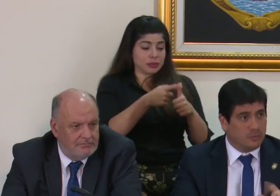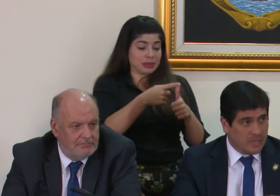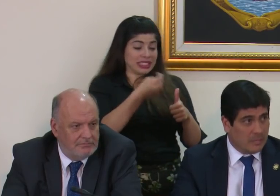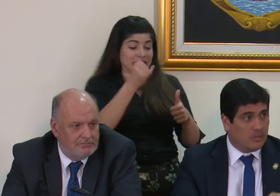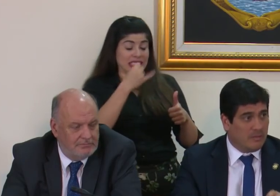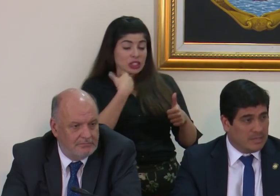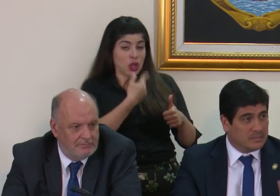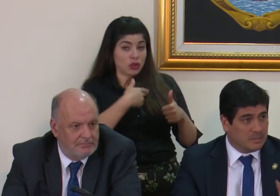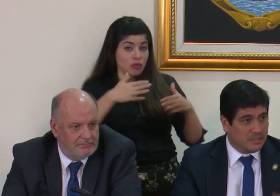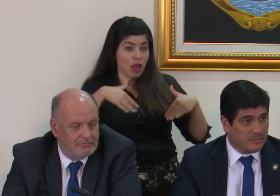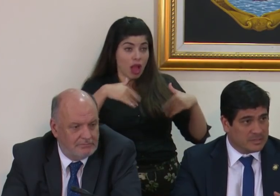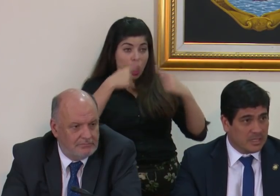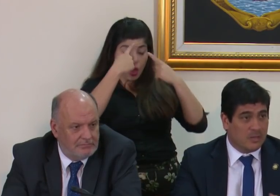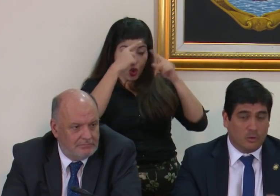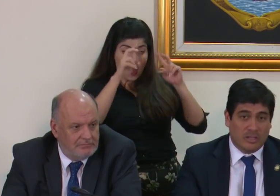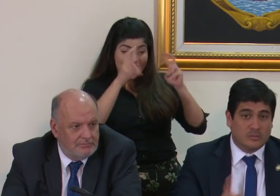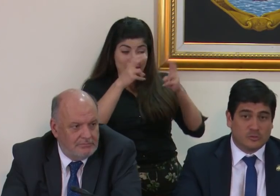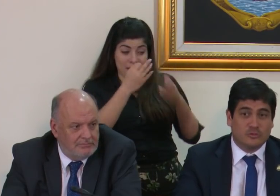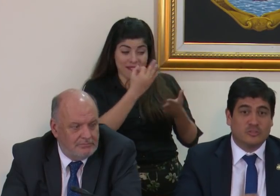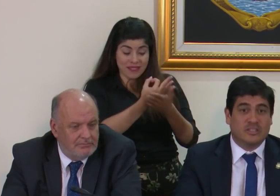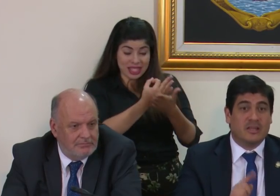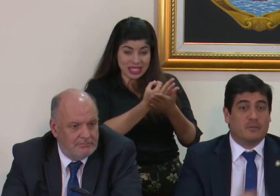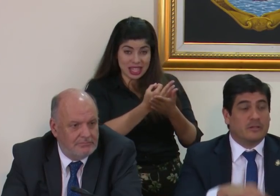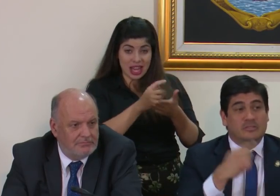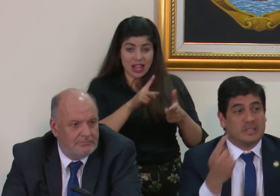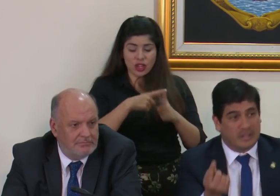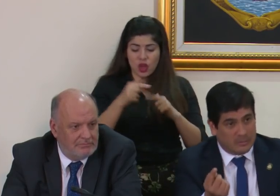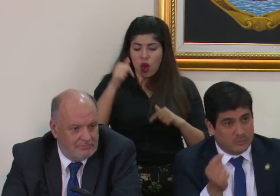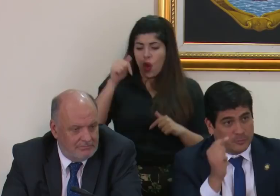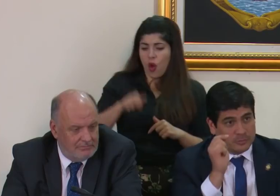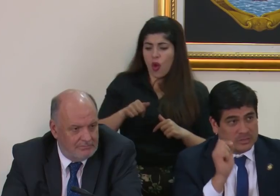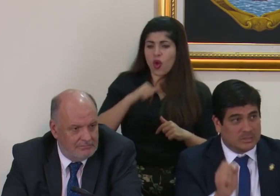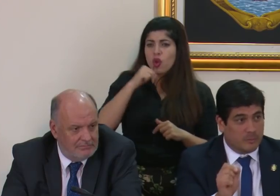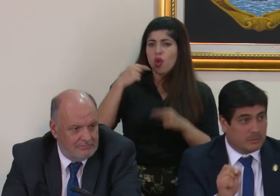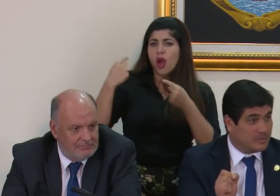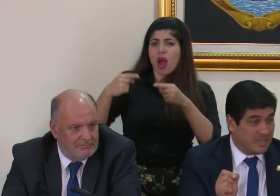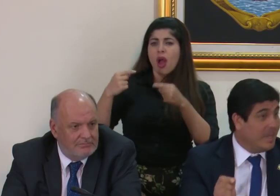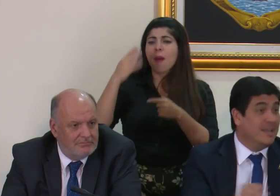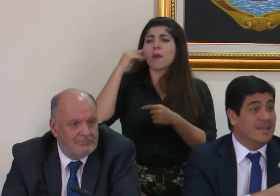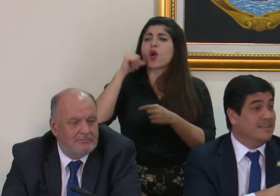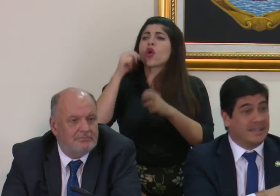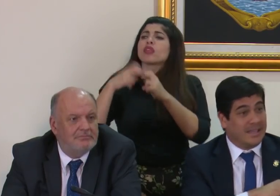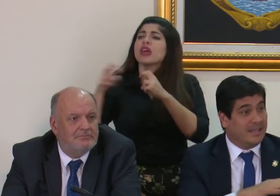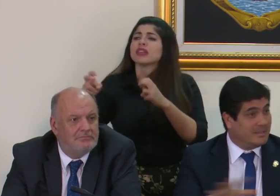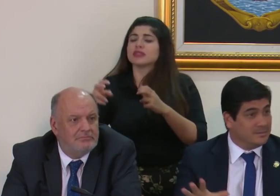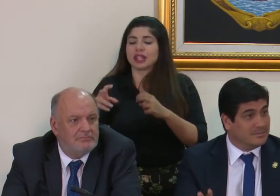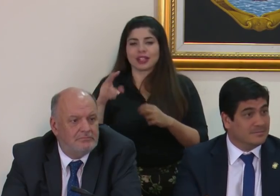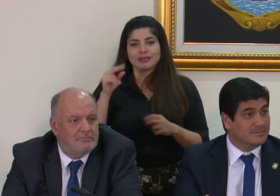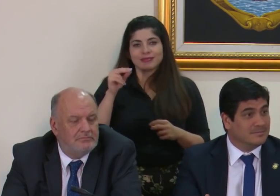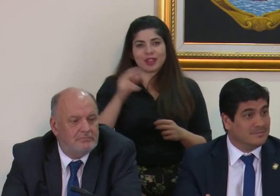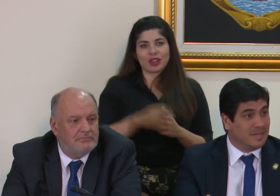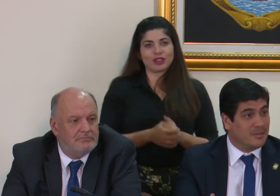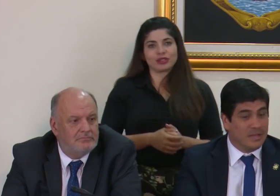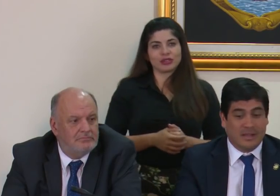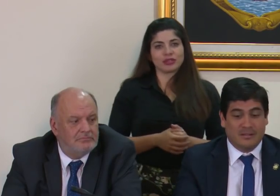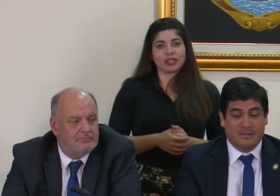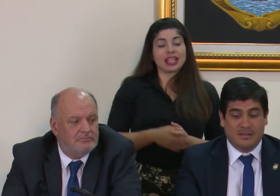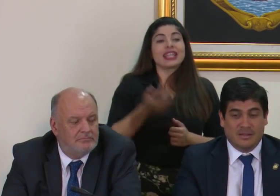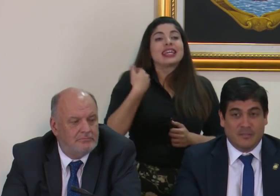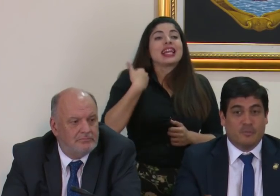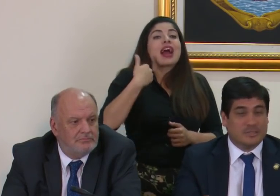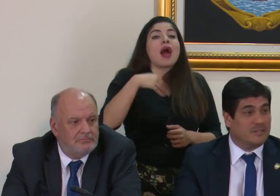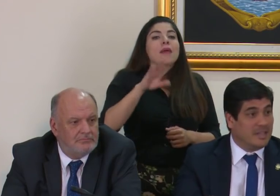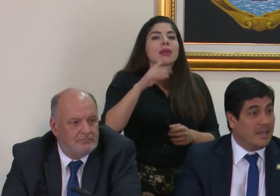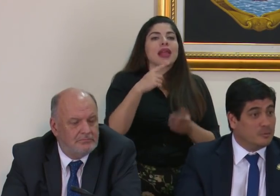hubiésemos logrado el avance en materia fiscal hoy la discusión no sería de por qué no se giraron los fondos en este momento sería de que hay una